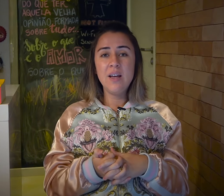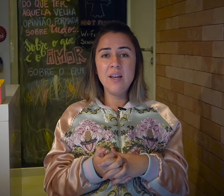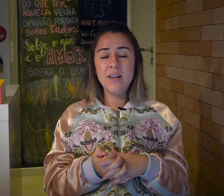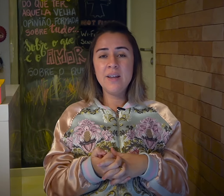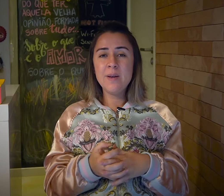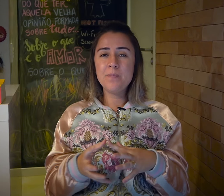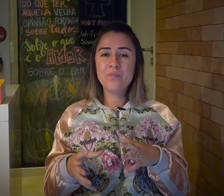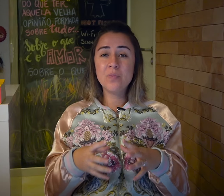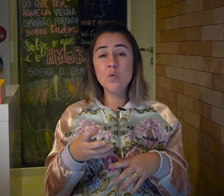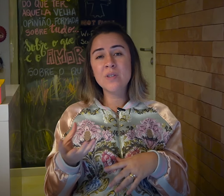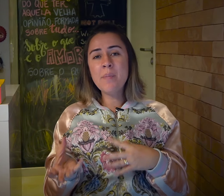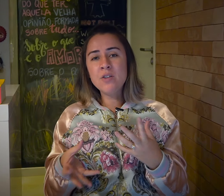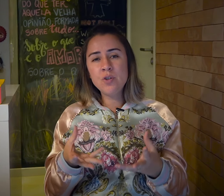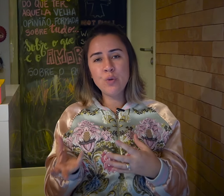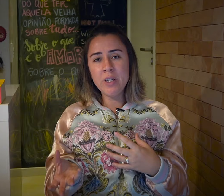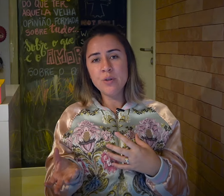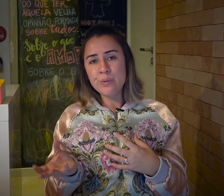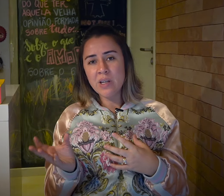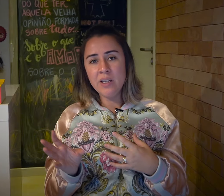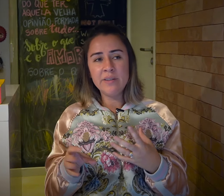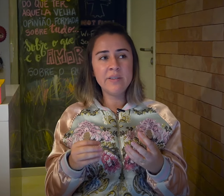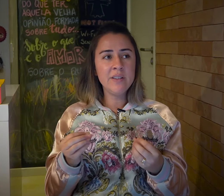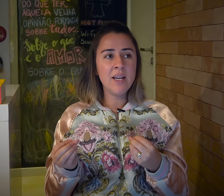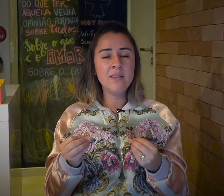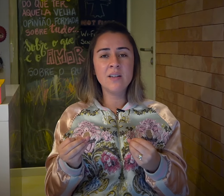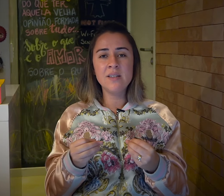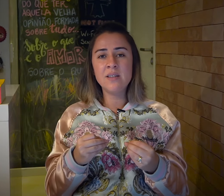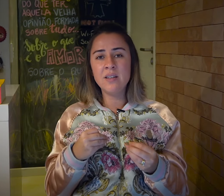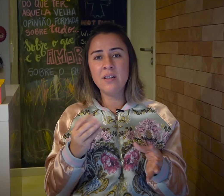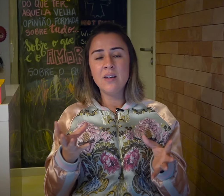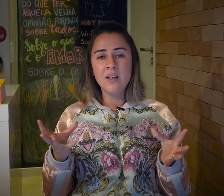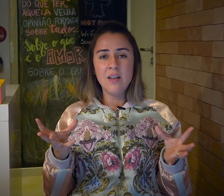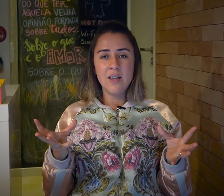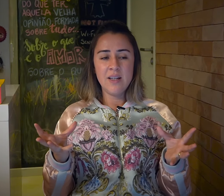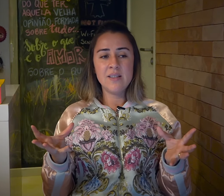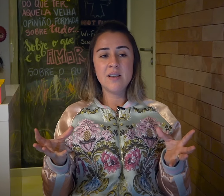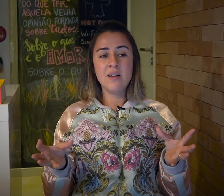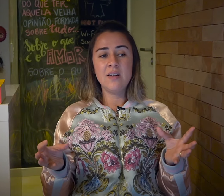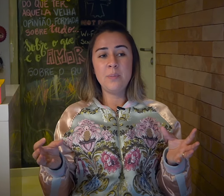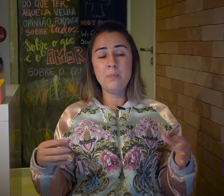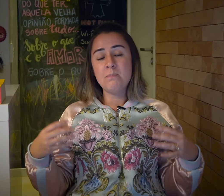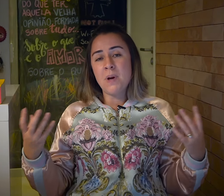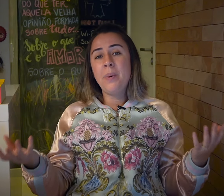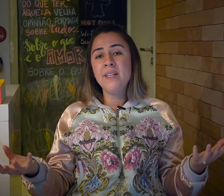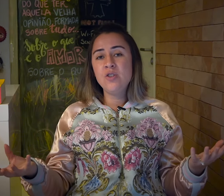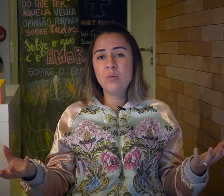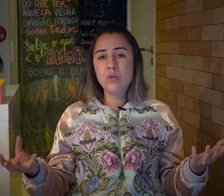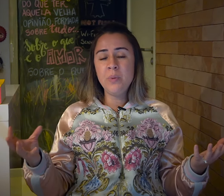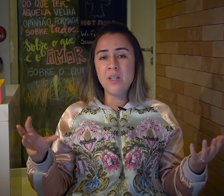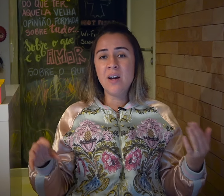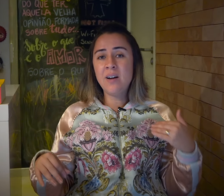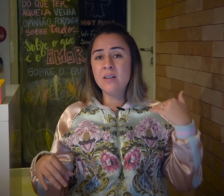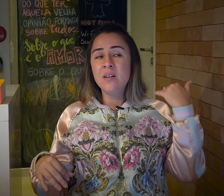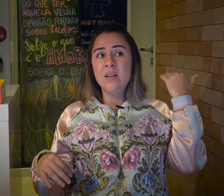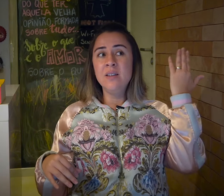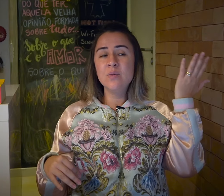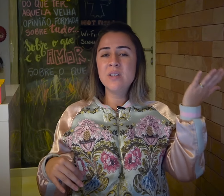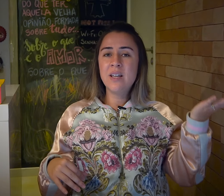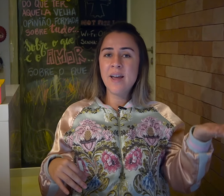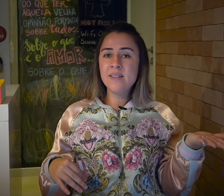nos debates jurídicos ali, se entra nessa aparente dicotomia, ah, não se quer que